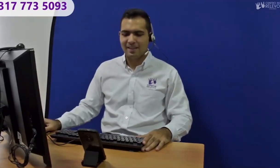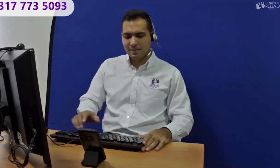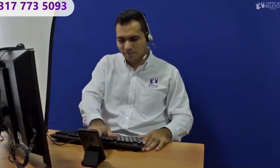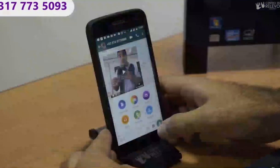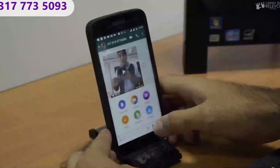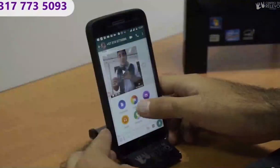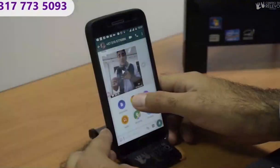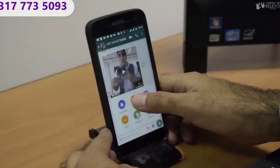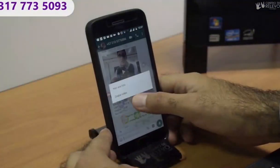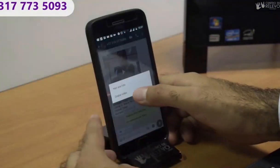enviado hasta luego